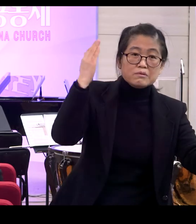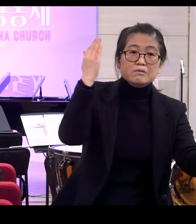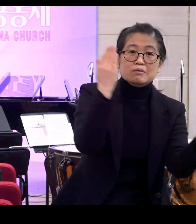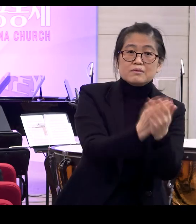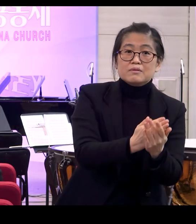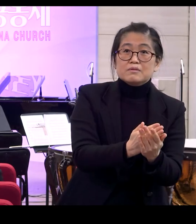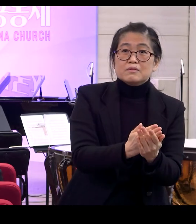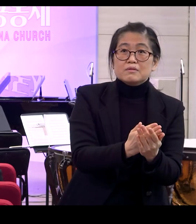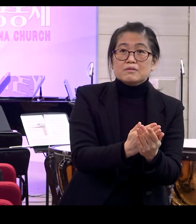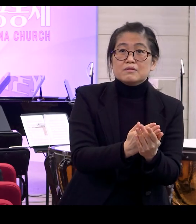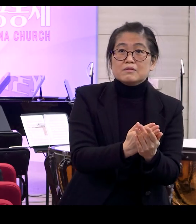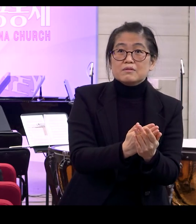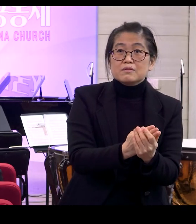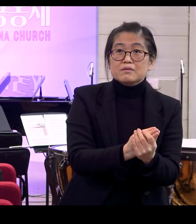어떤 사람에도